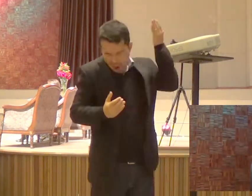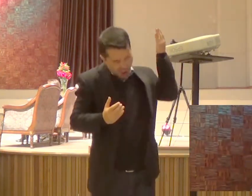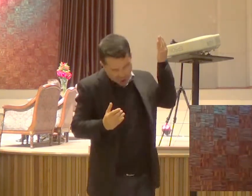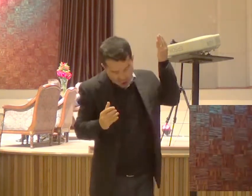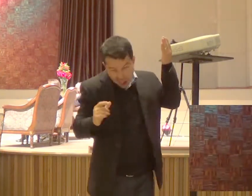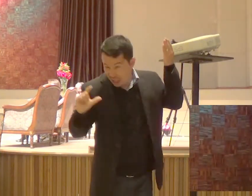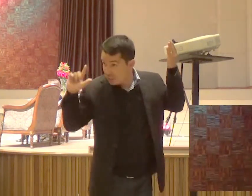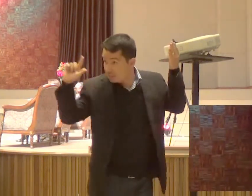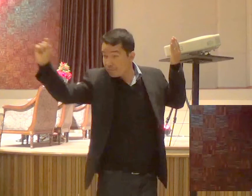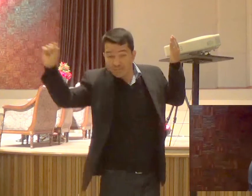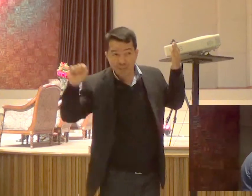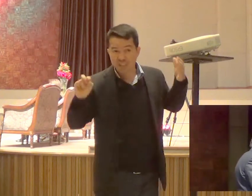lobo